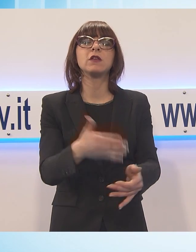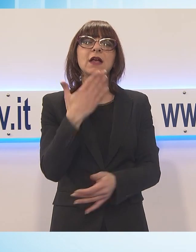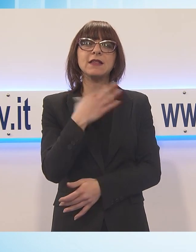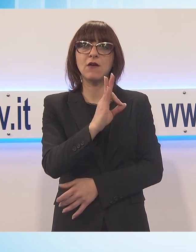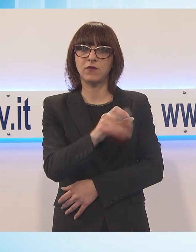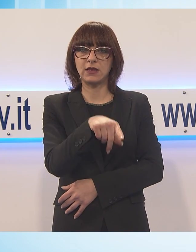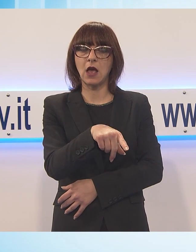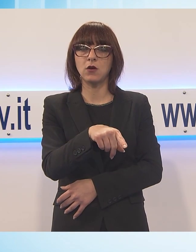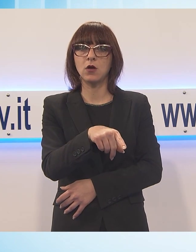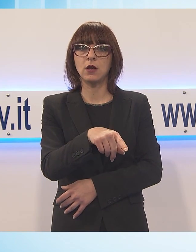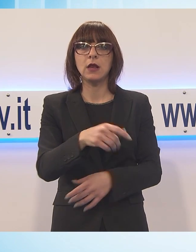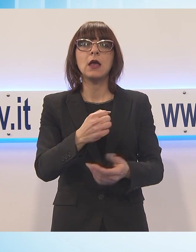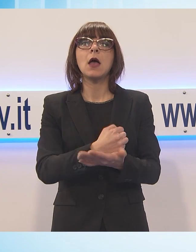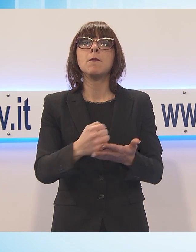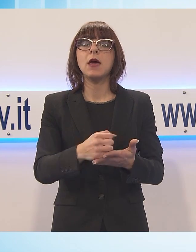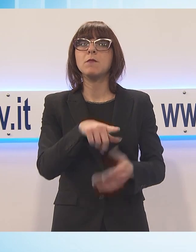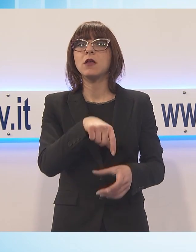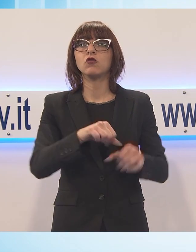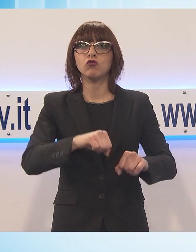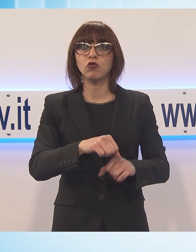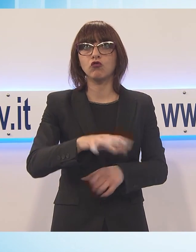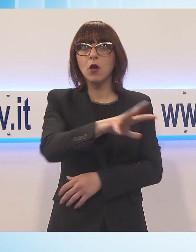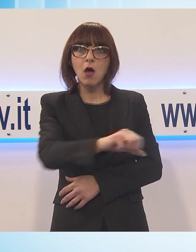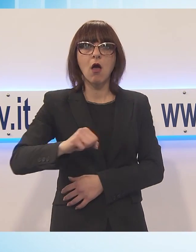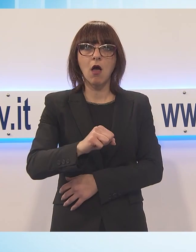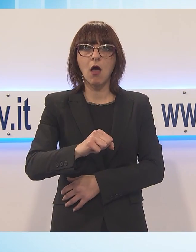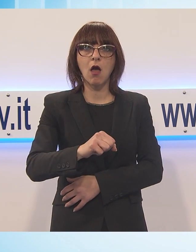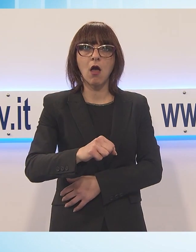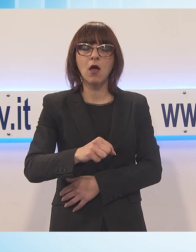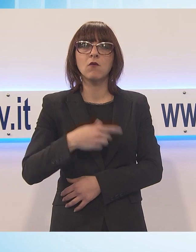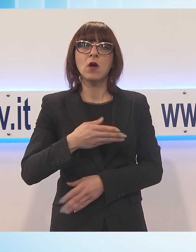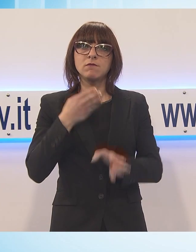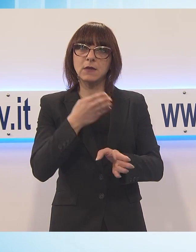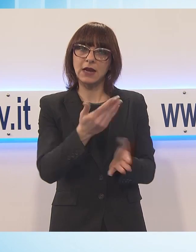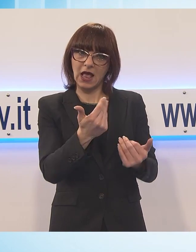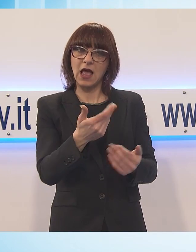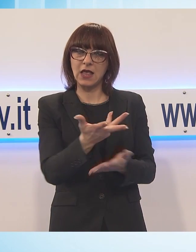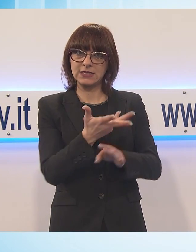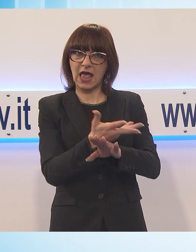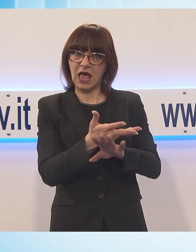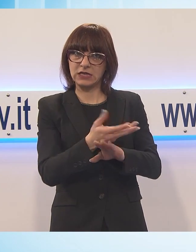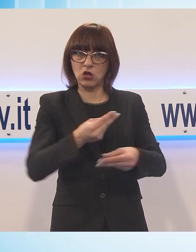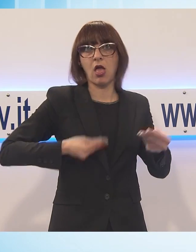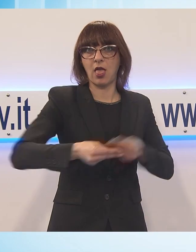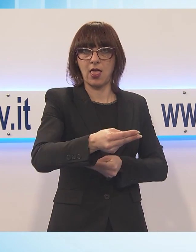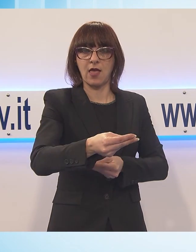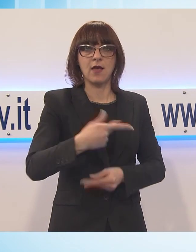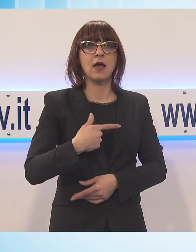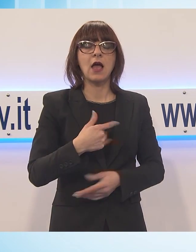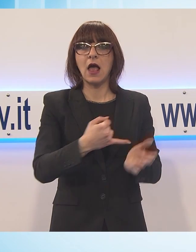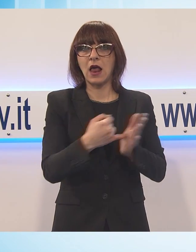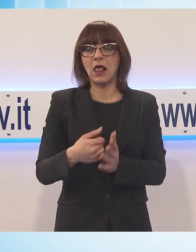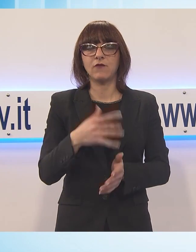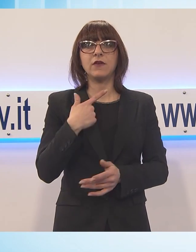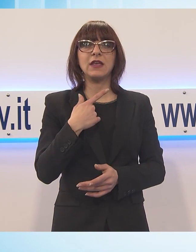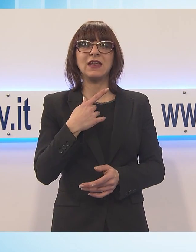sottratto il permesso di soggiorno l'ha ricattata al fine di ottenere un rapporto sessuale all'ennesimo rifiuto della donna. Infine pur di averla ha cominciato a